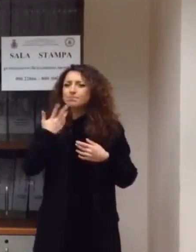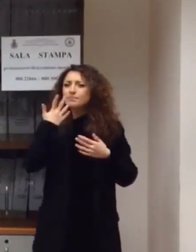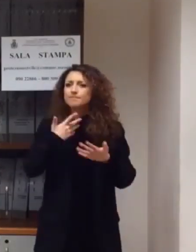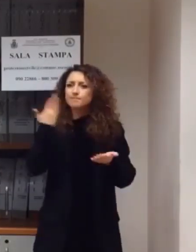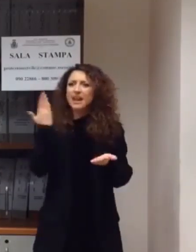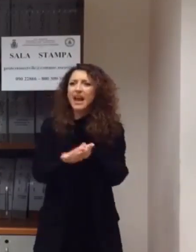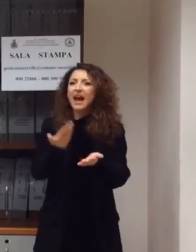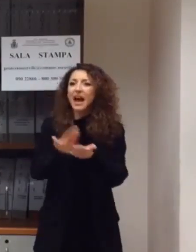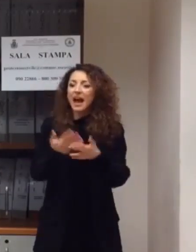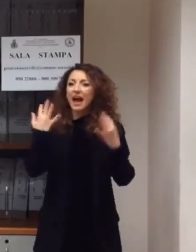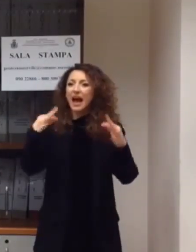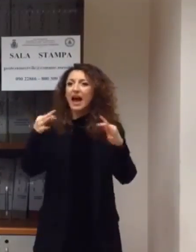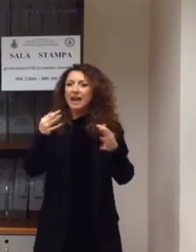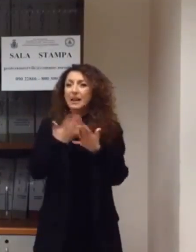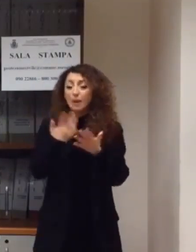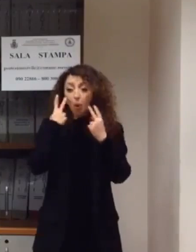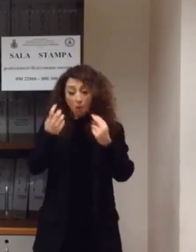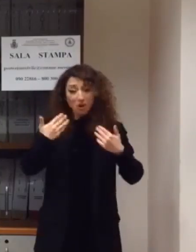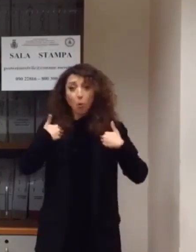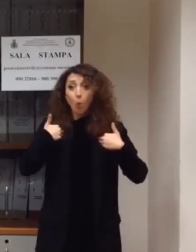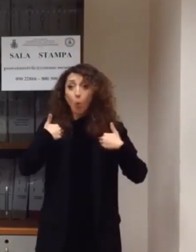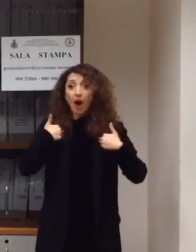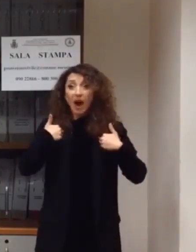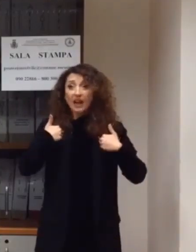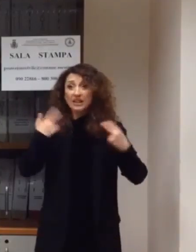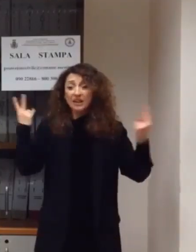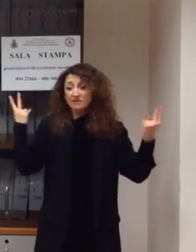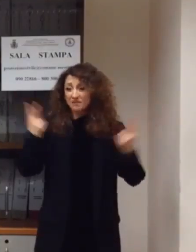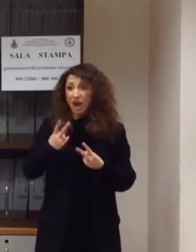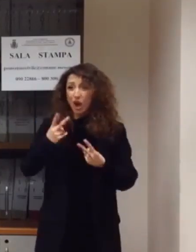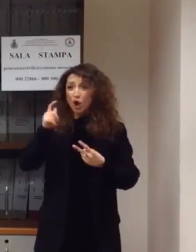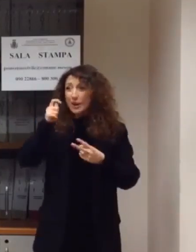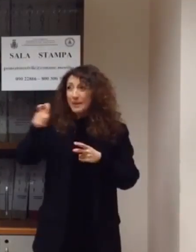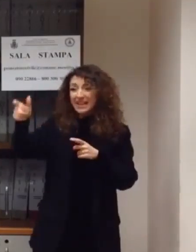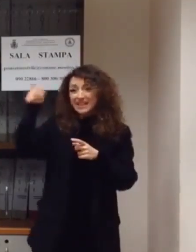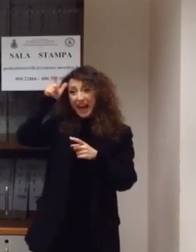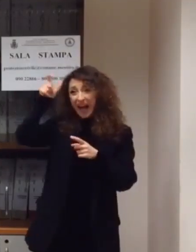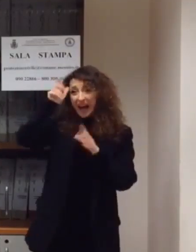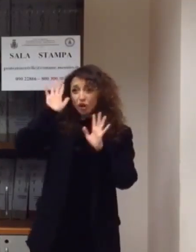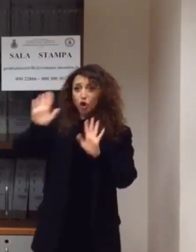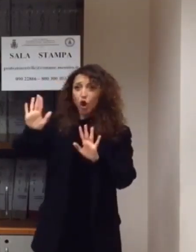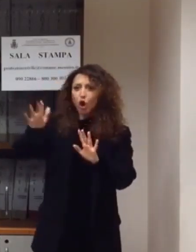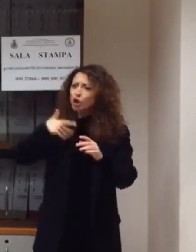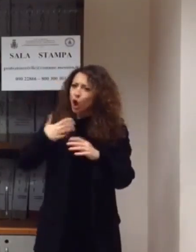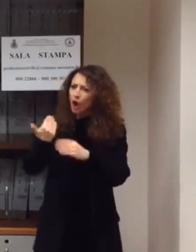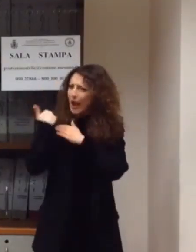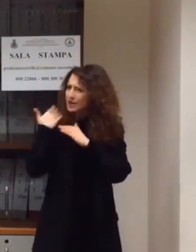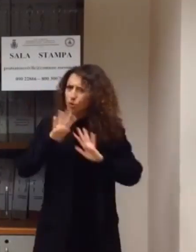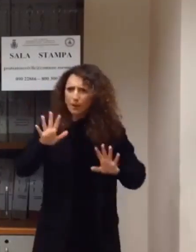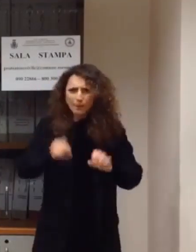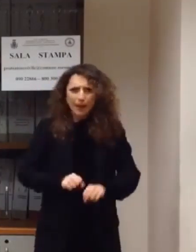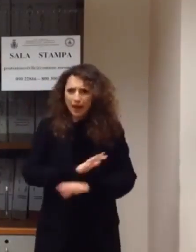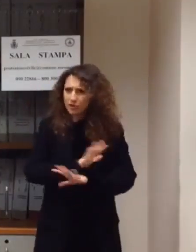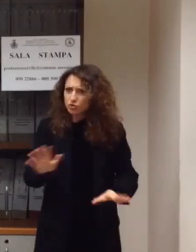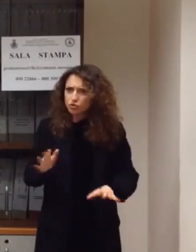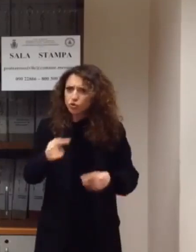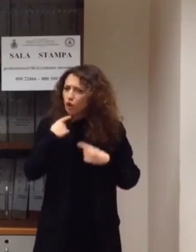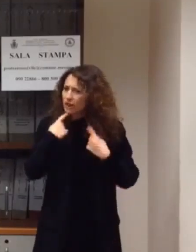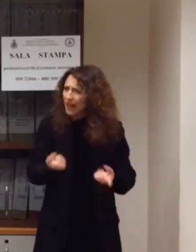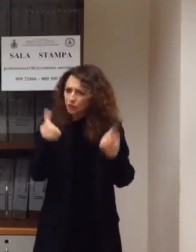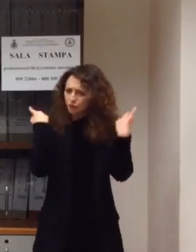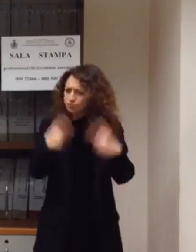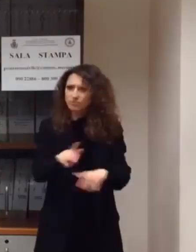carte che per quanto mi riguarda rasentano il crimine di Stato e mi prendo la responsabilità di quello che sto